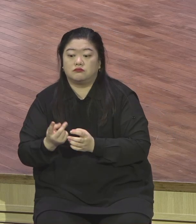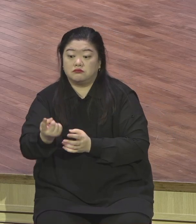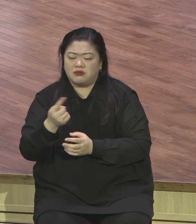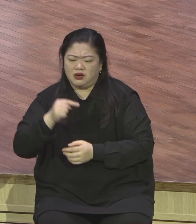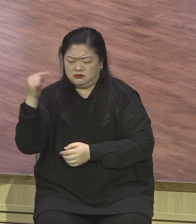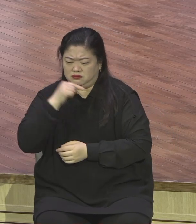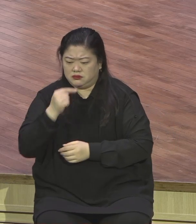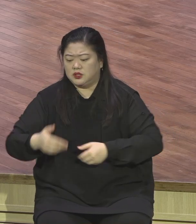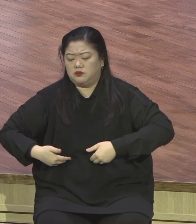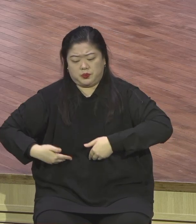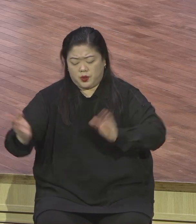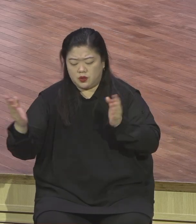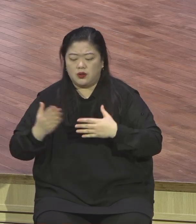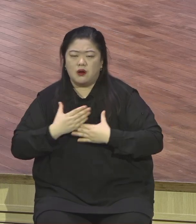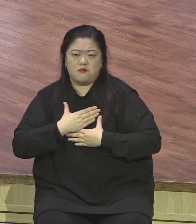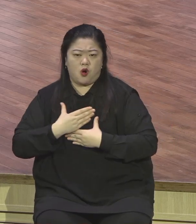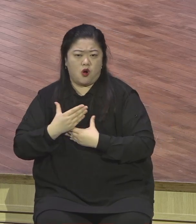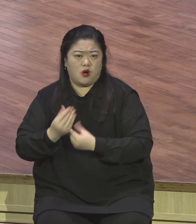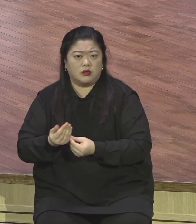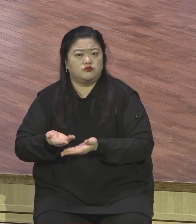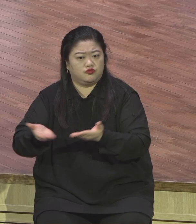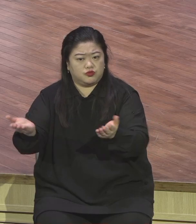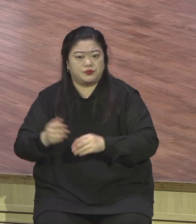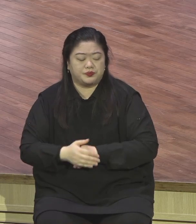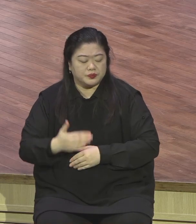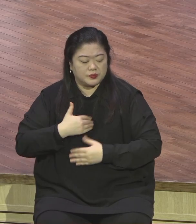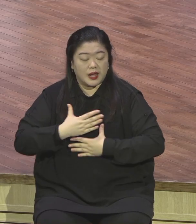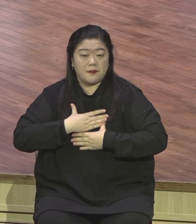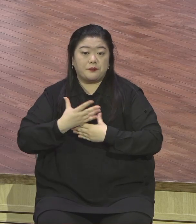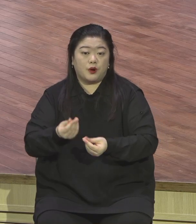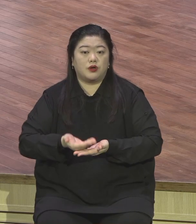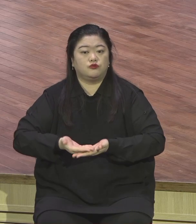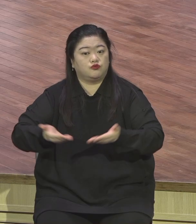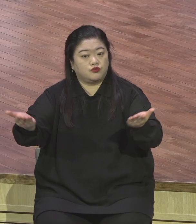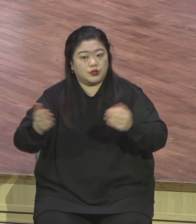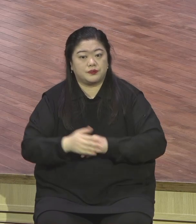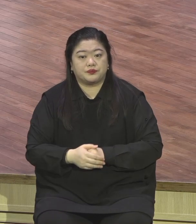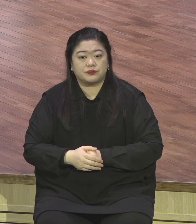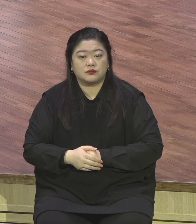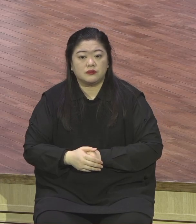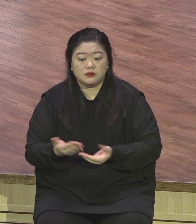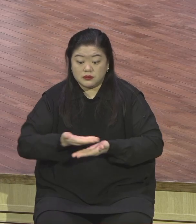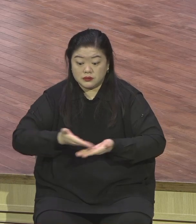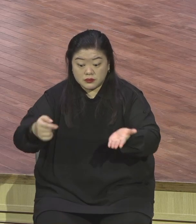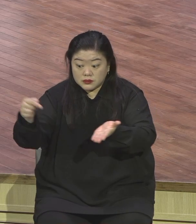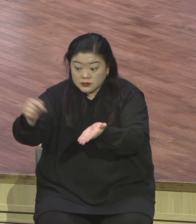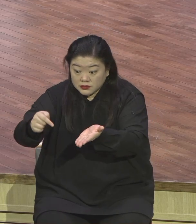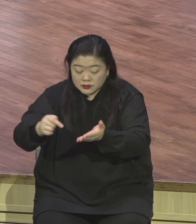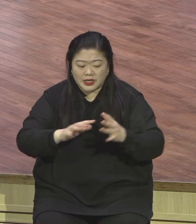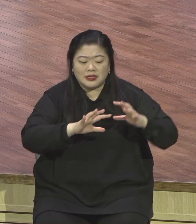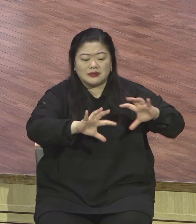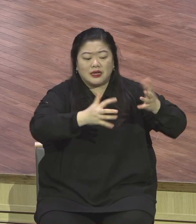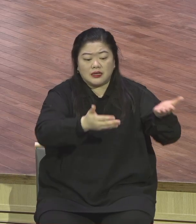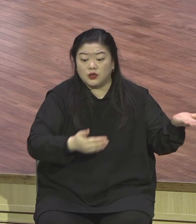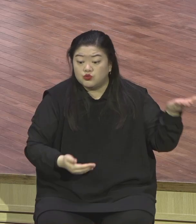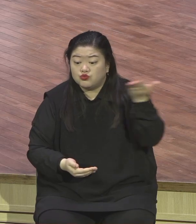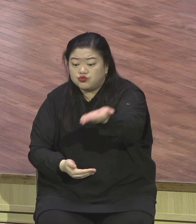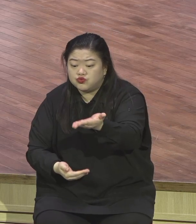평안을 내게 끼치노니 곧 나의 평안을 내게 주느라 내가 내게 주는 것도 세상에 주는 것 같지 아니하니라 너희는 마음에